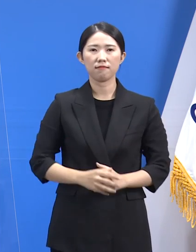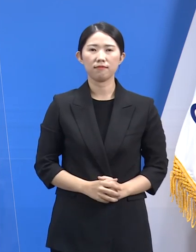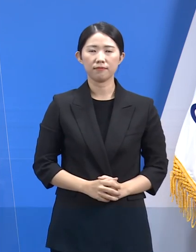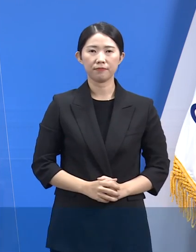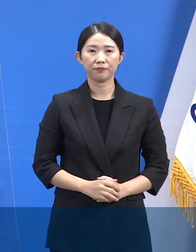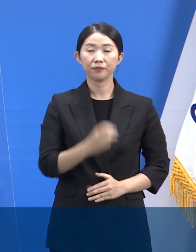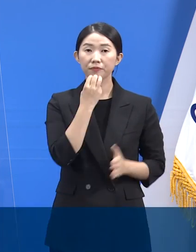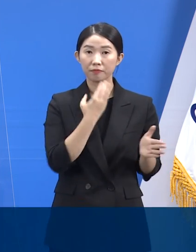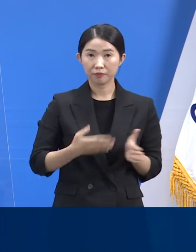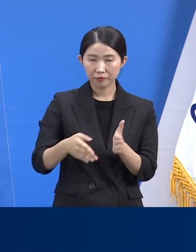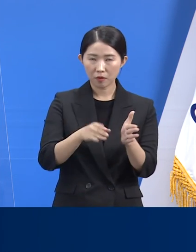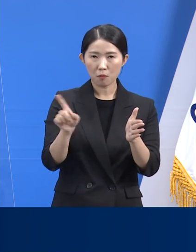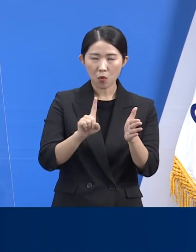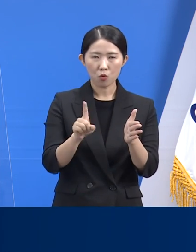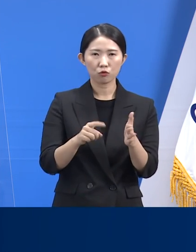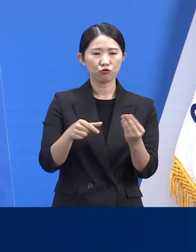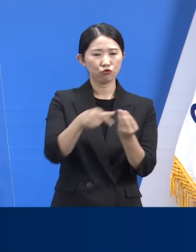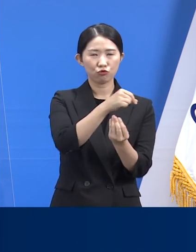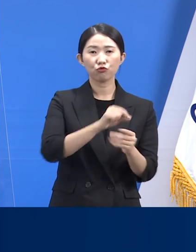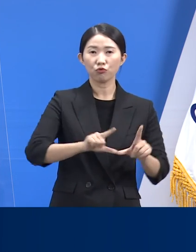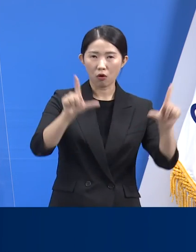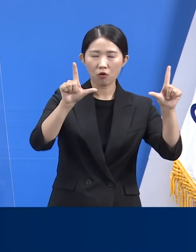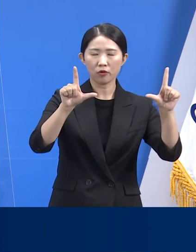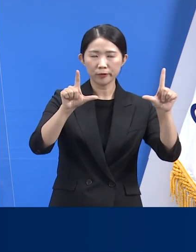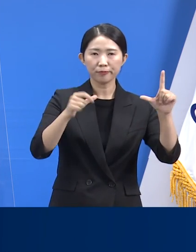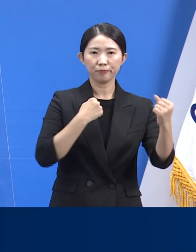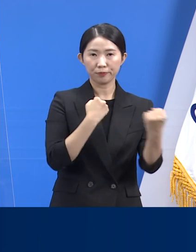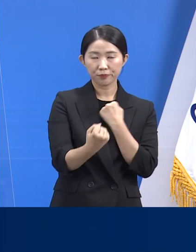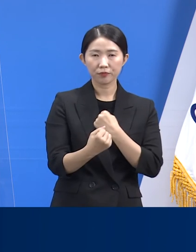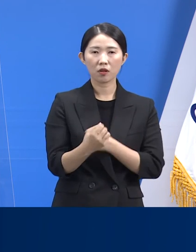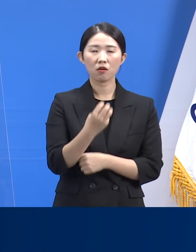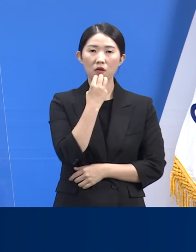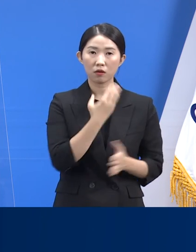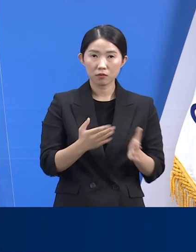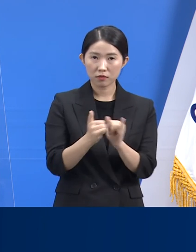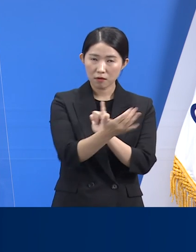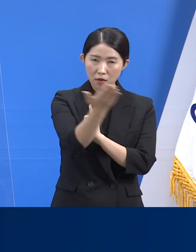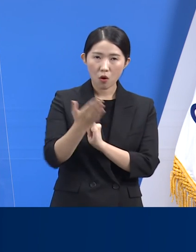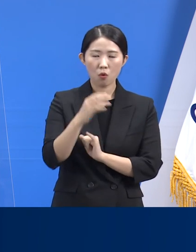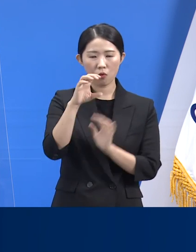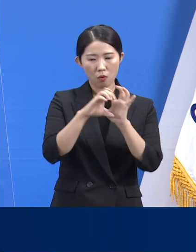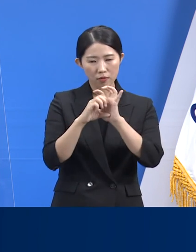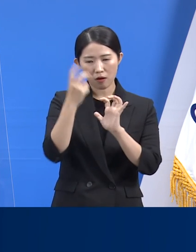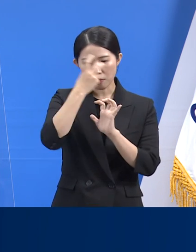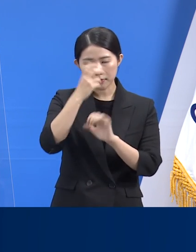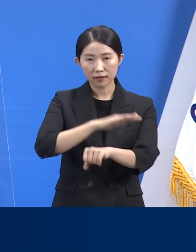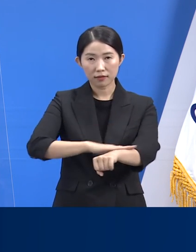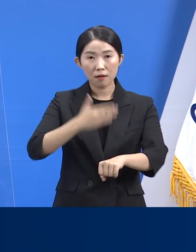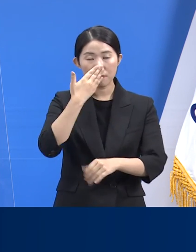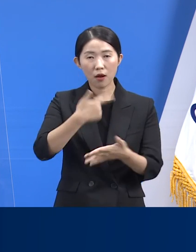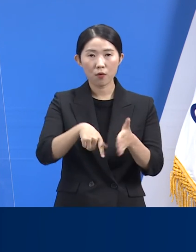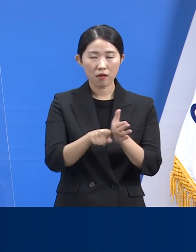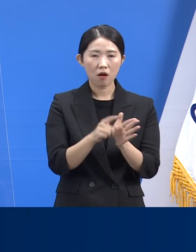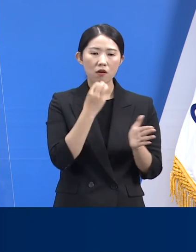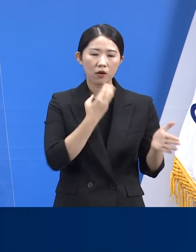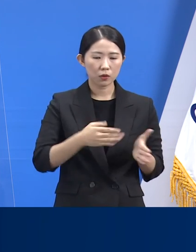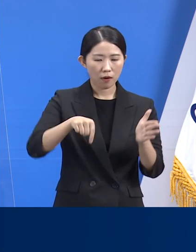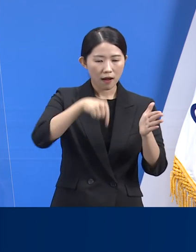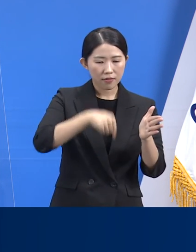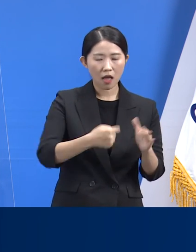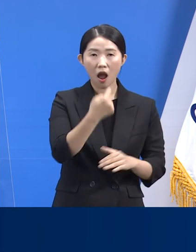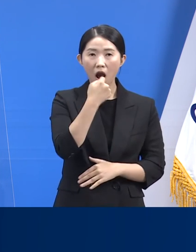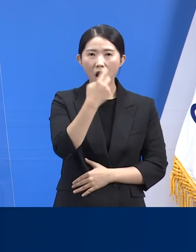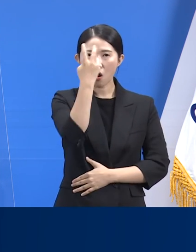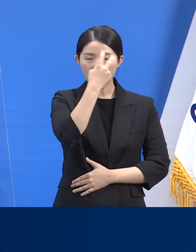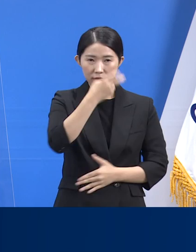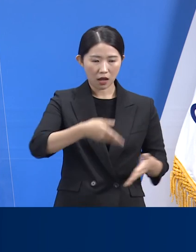경기도는 추석 연휴 기간에도 도민 여러분들이 코로나19 진단검사에 불편함이 없도록 도내 선별진료소 및